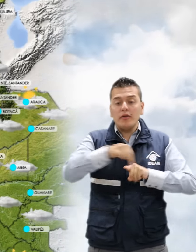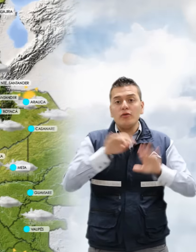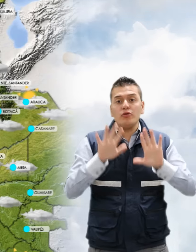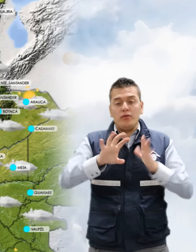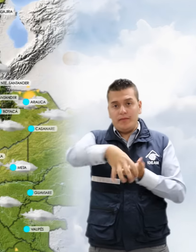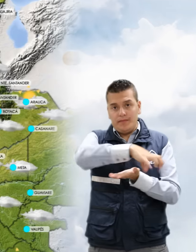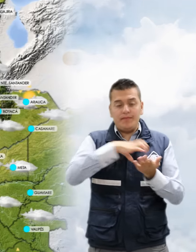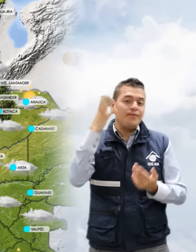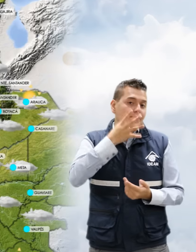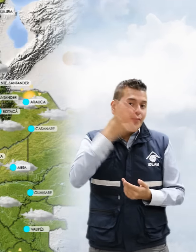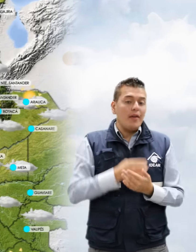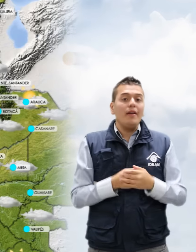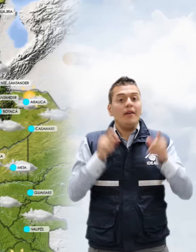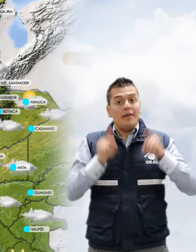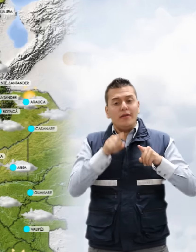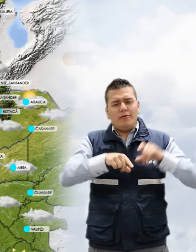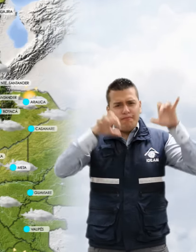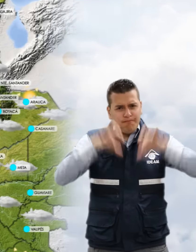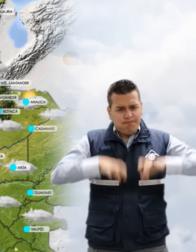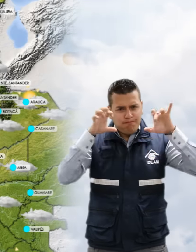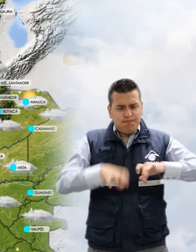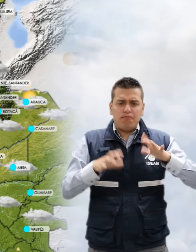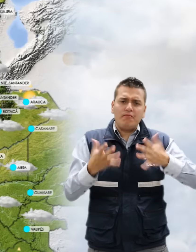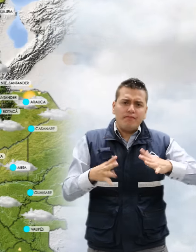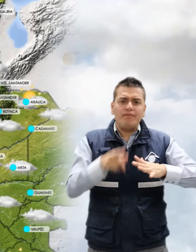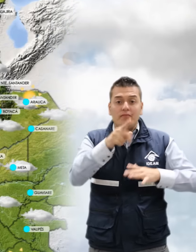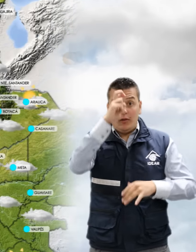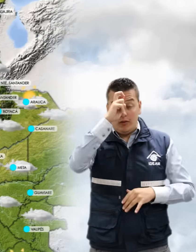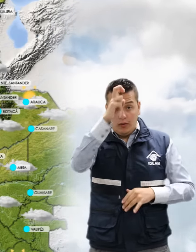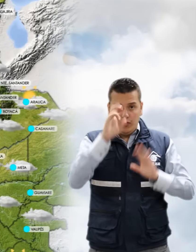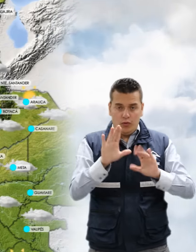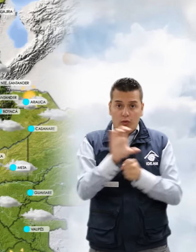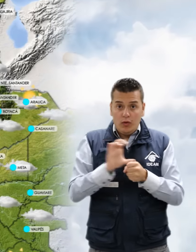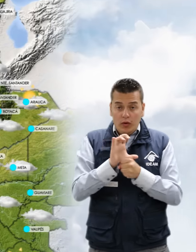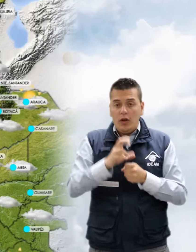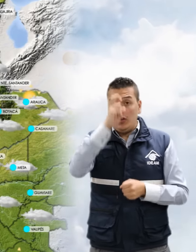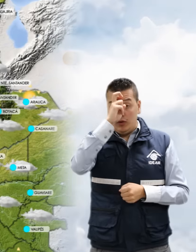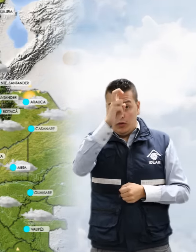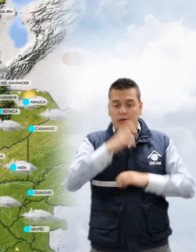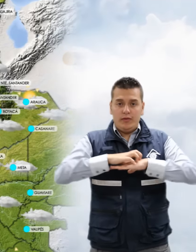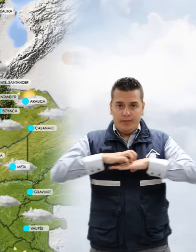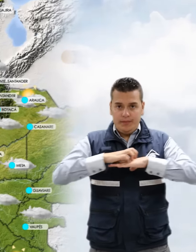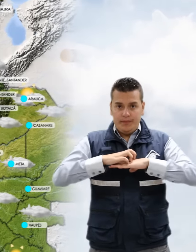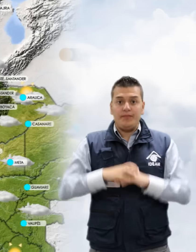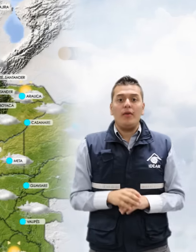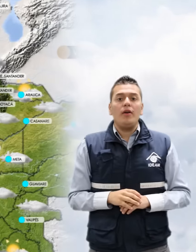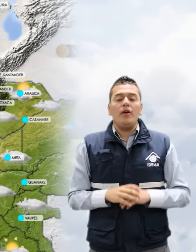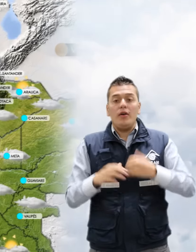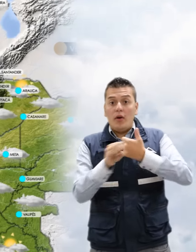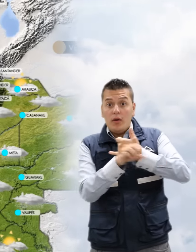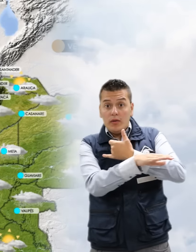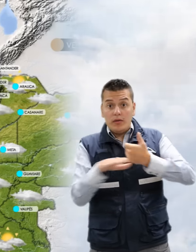Santanderes. También se presentarán lluvias ligeras al norte del departamento de Cundinamarca y norte de Tolima. Para la región